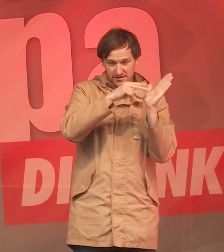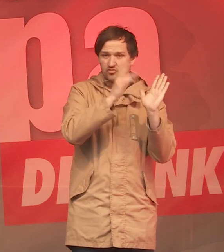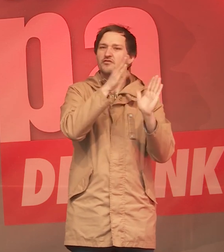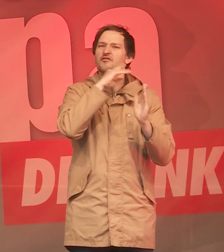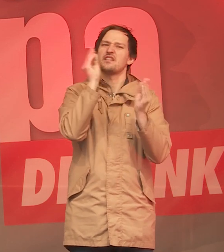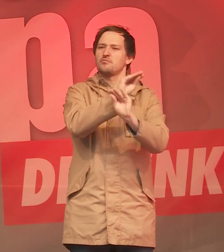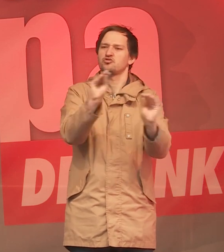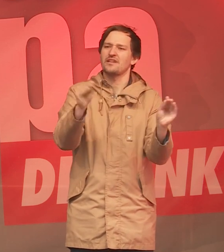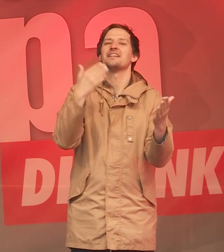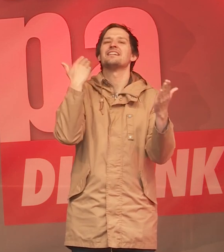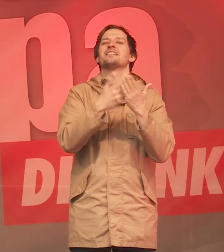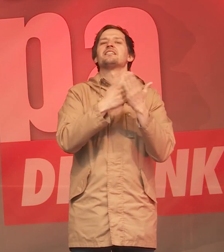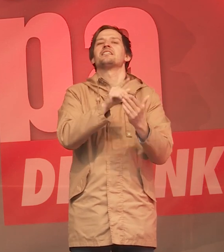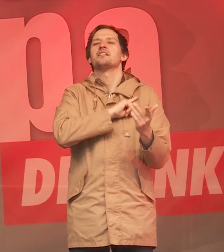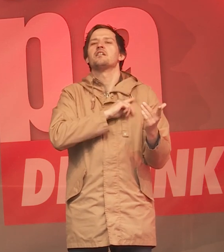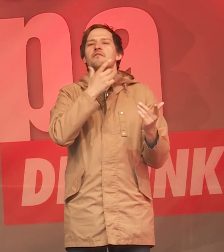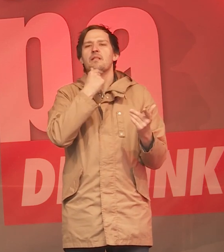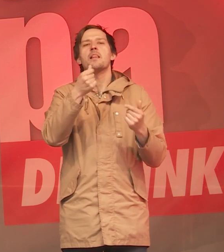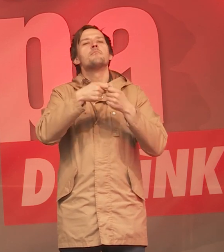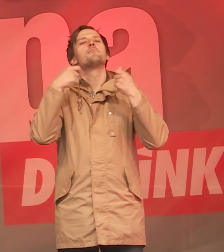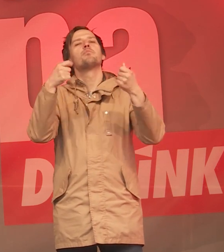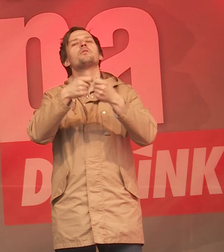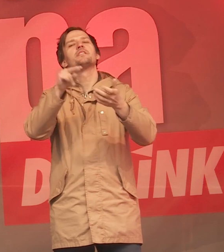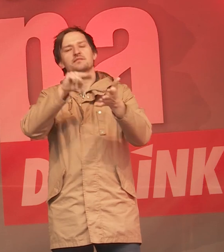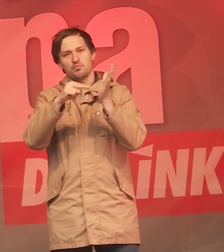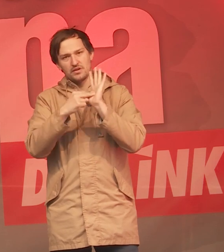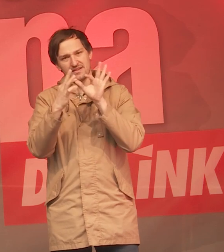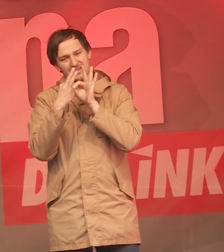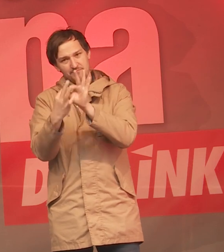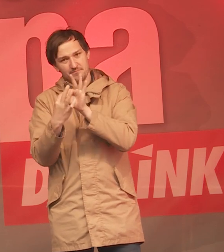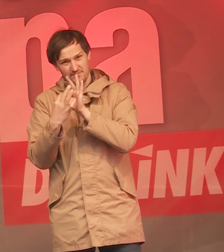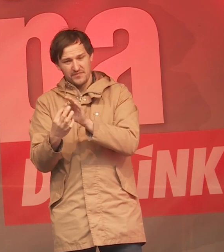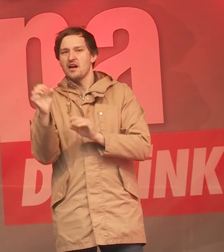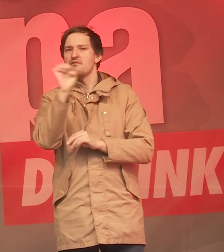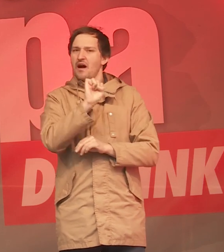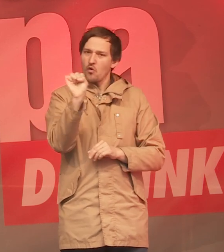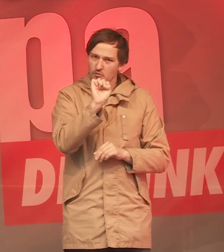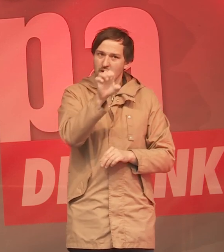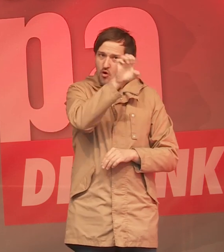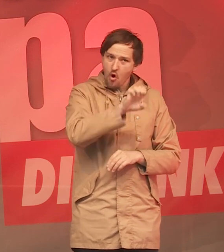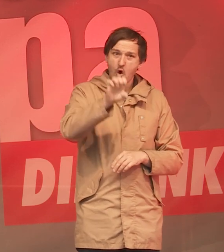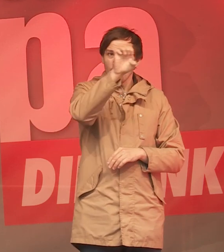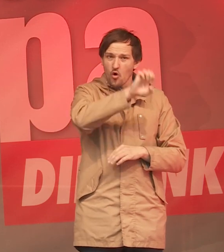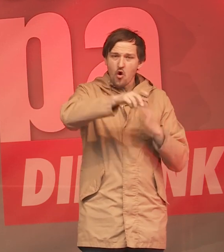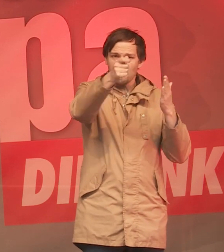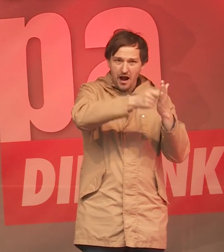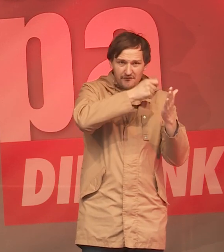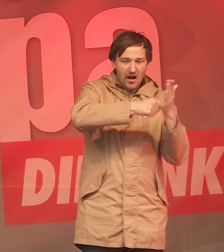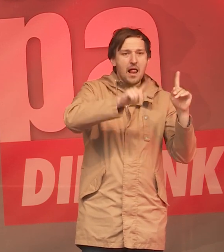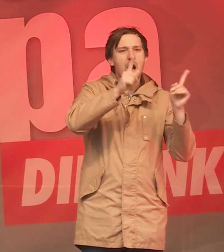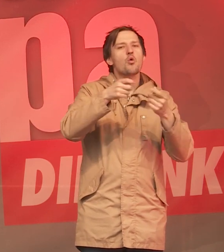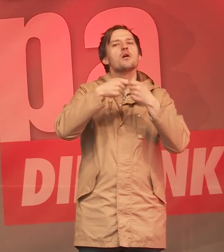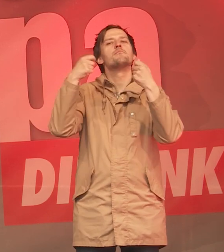haben, würde ich auch gerne etwas noch zur Bundespolitik sagen, weil auch eine Europawahl ist immer auch eine Abstimmung über die